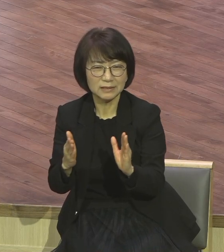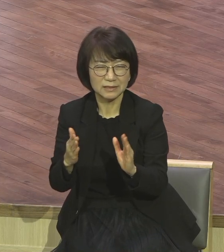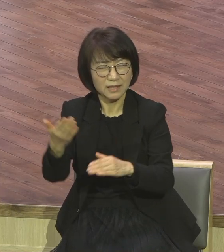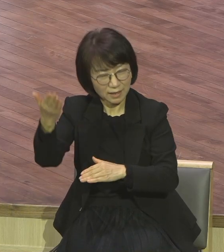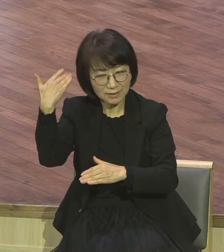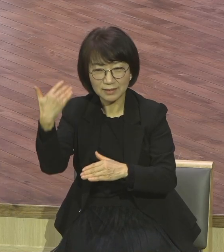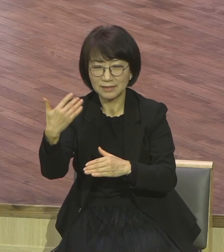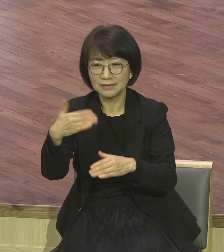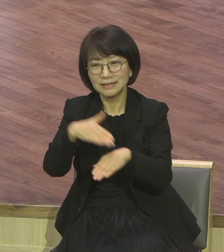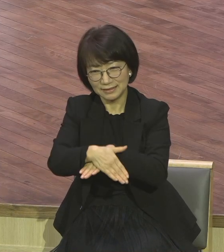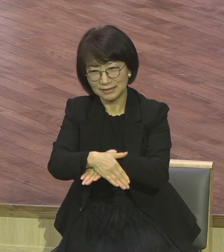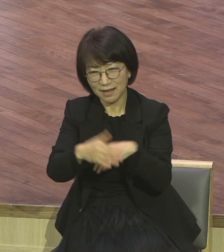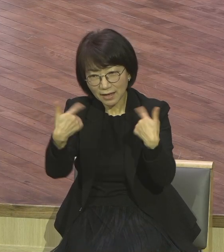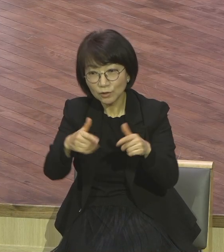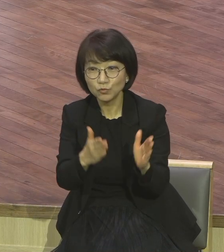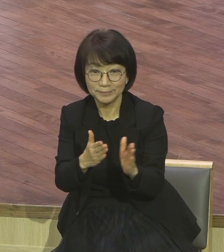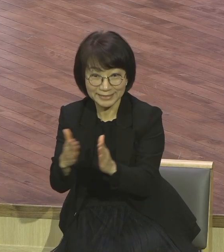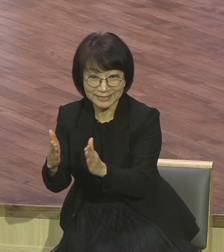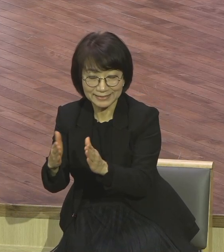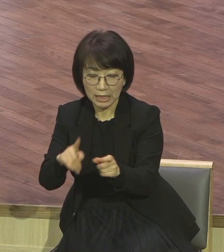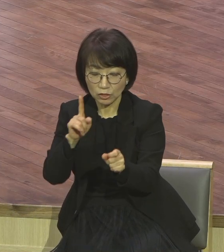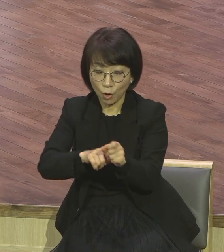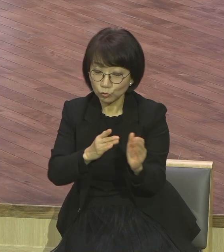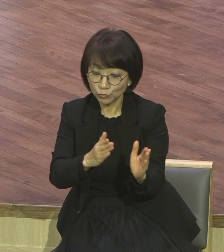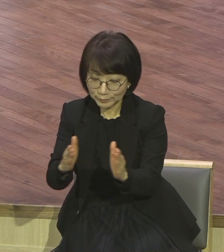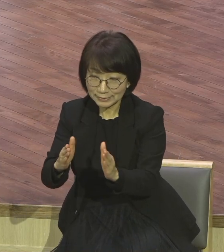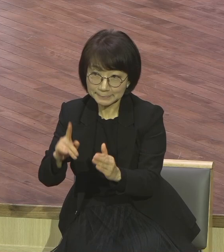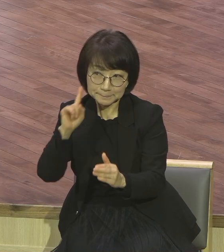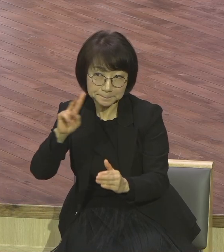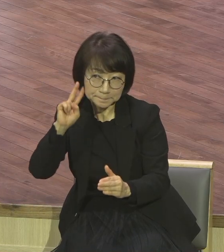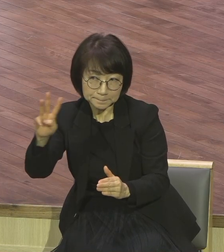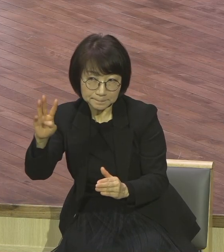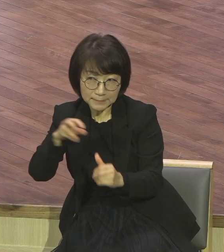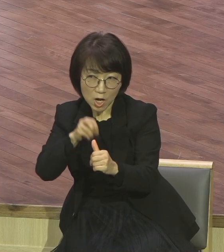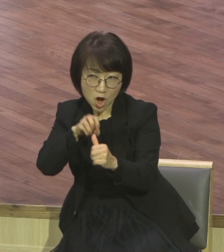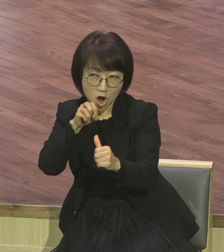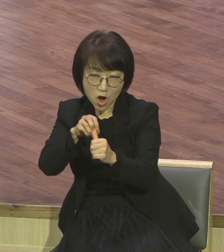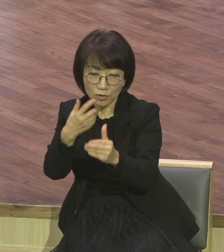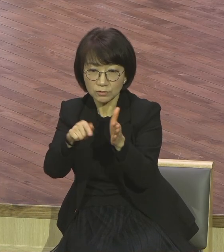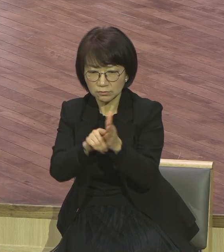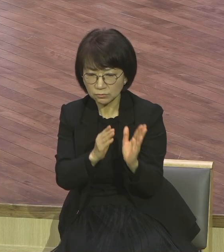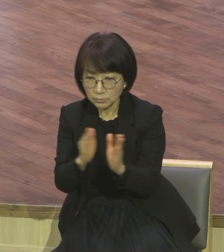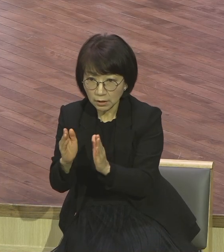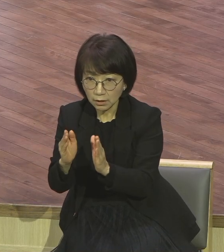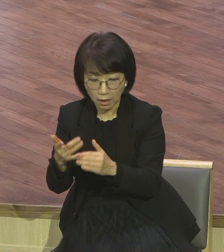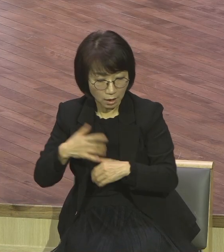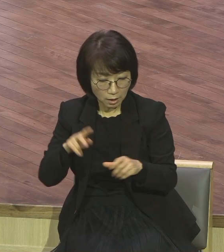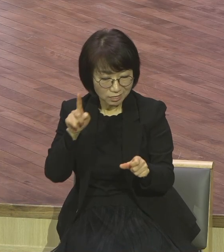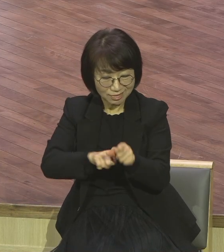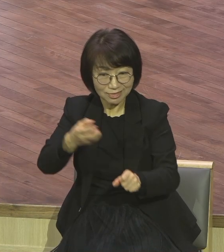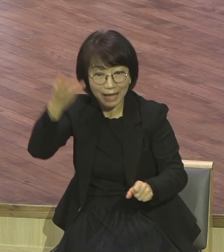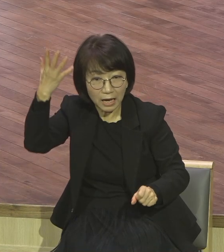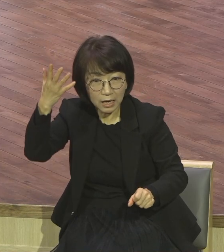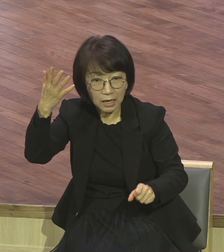그런 관점에서 지금 제자들이 논쟁을 하고 있습니다 사실 예수님은